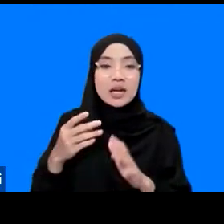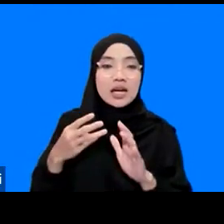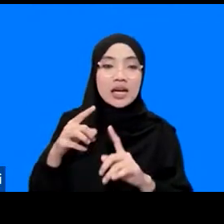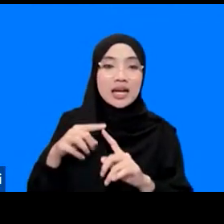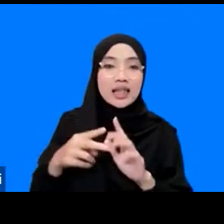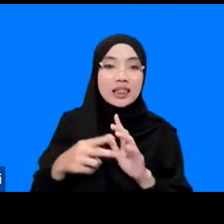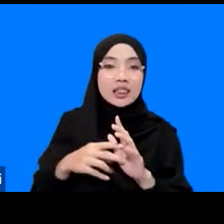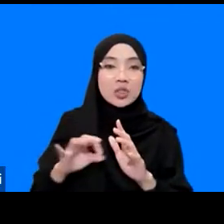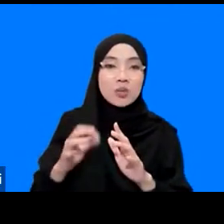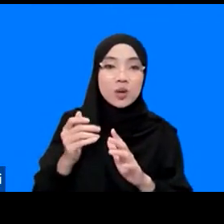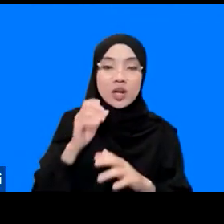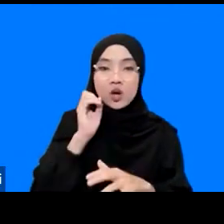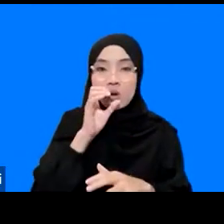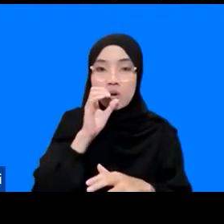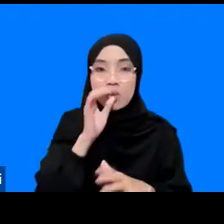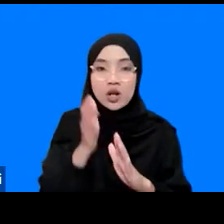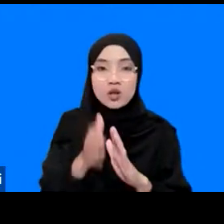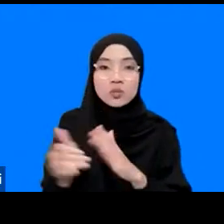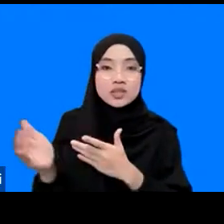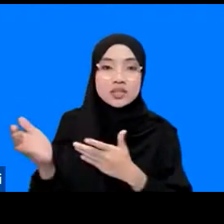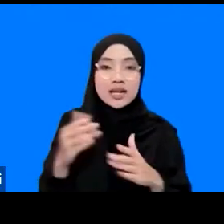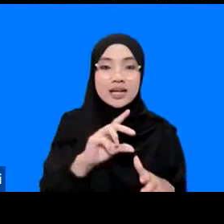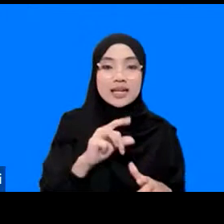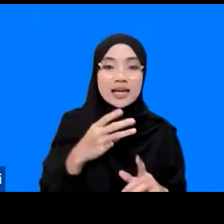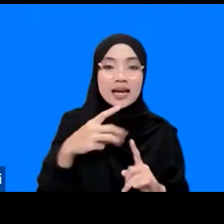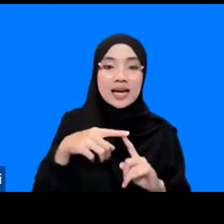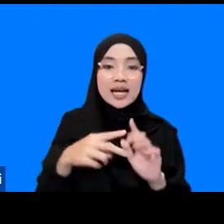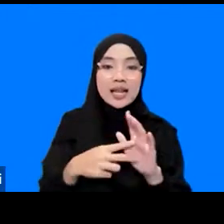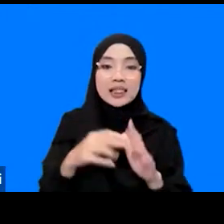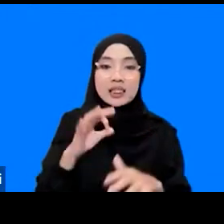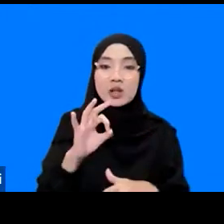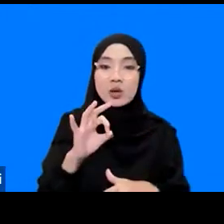juga open mic kalau misalkan mau Kak Retno silahkan